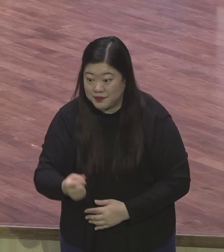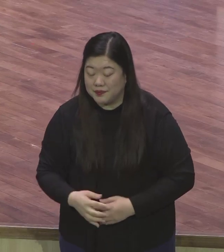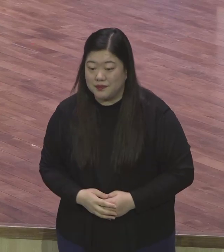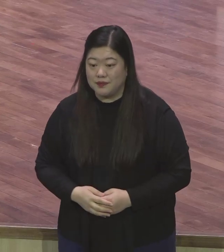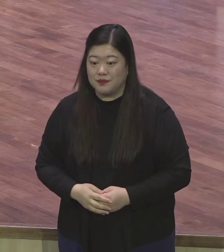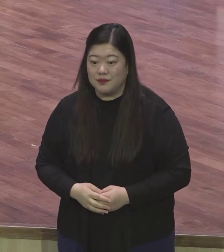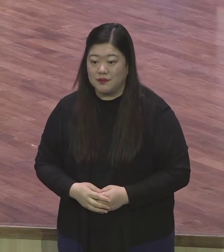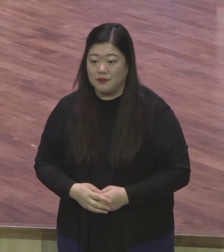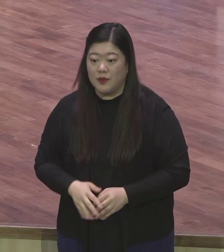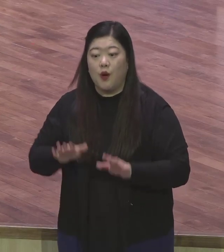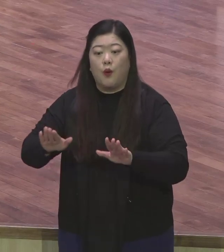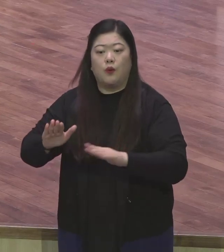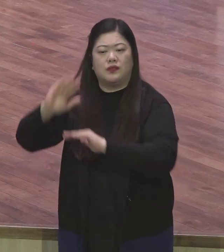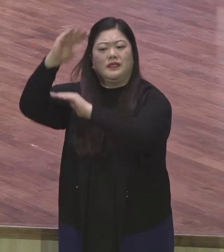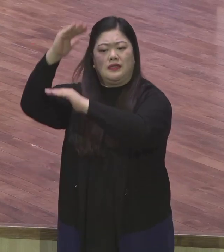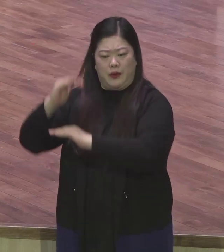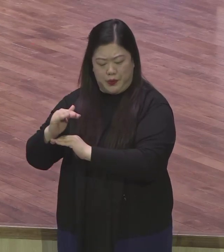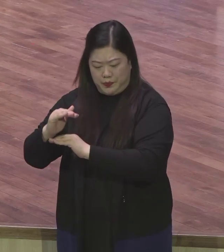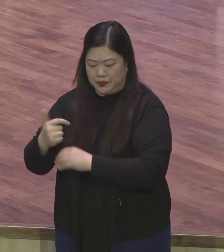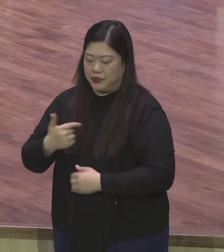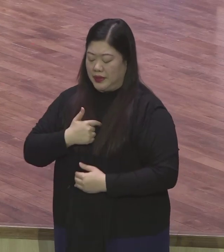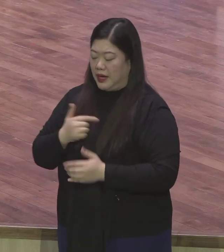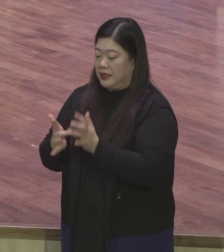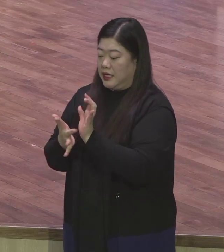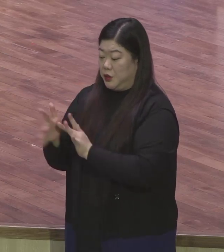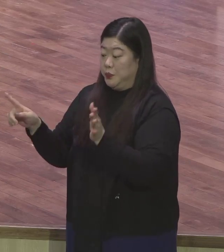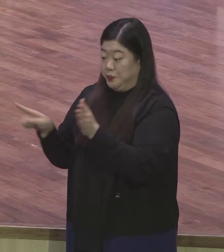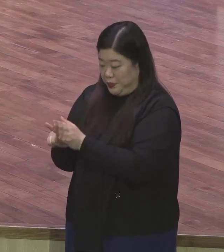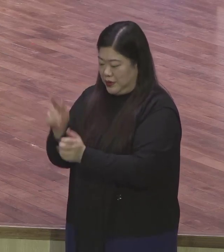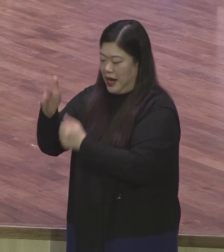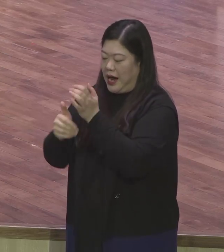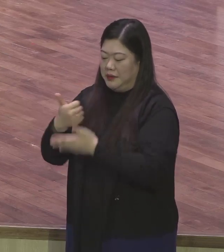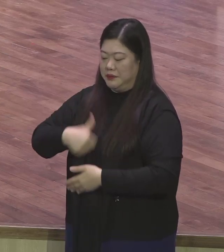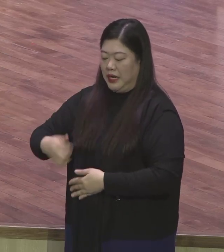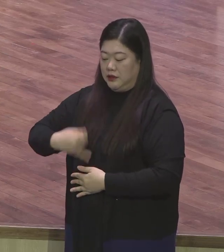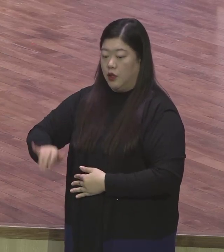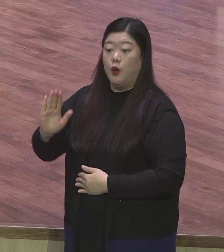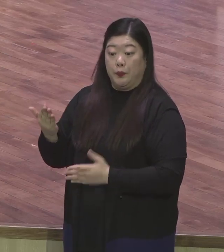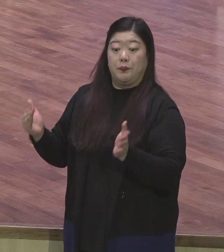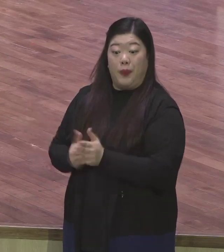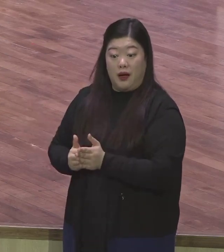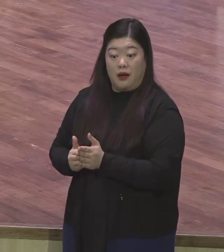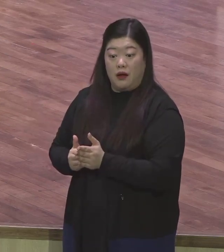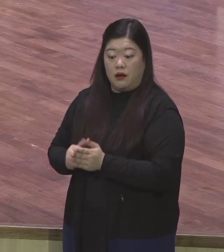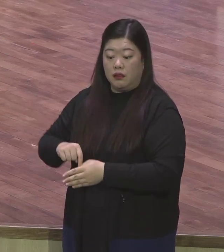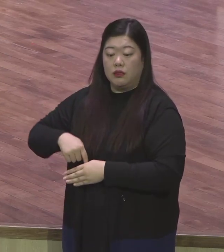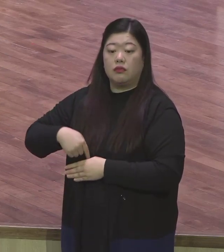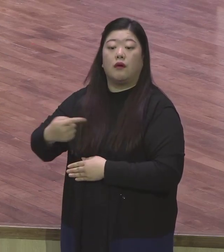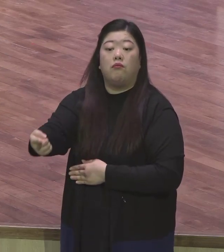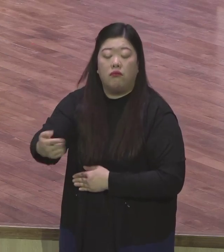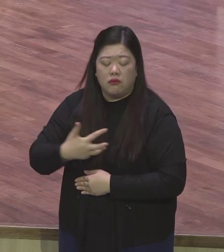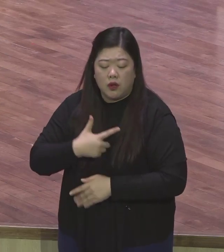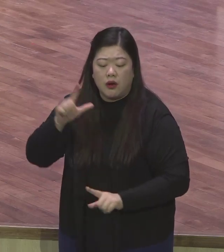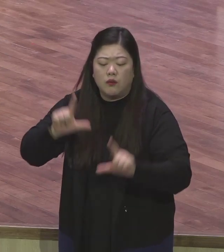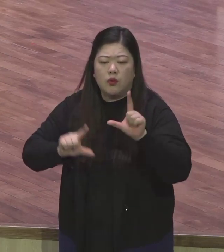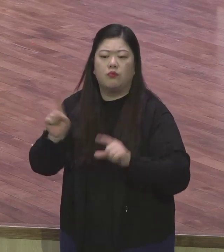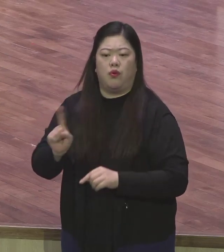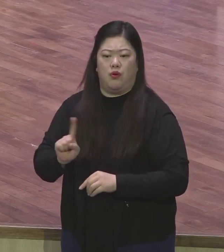이렇게 하나님의 자유 된 이후에 이제 어떻게 살 것이냐 삶에 대해서 밝히고 있습니다.